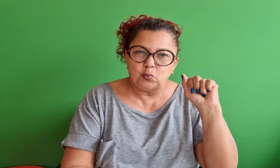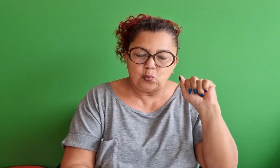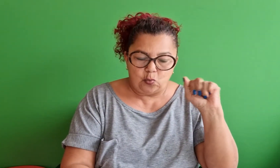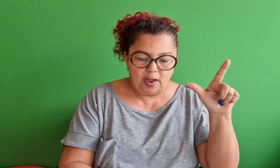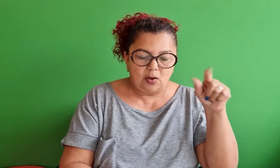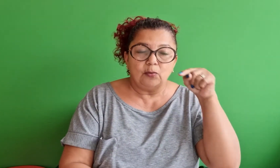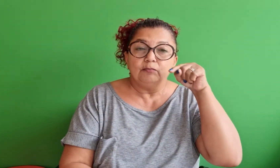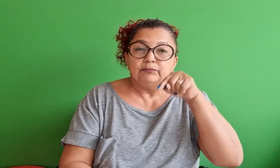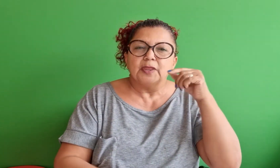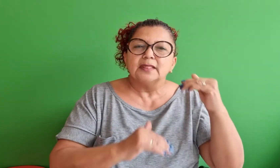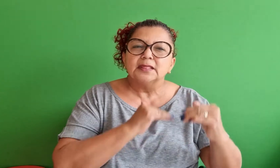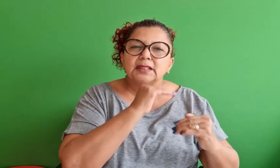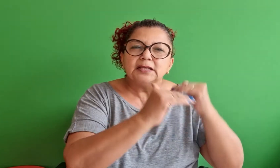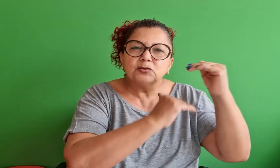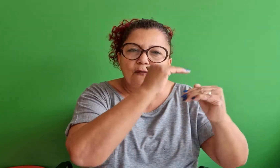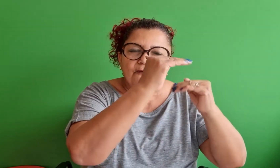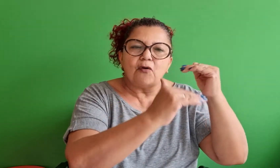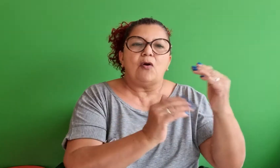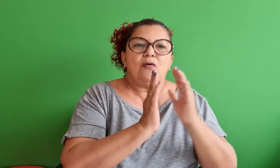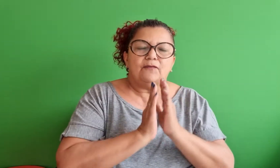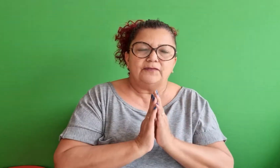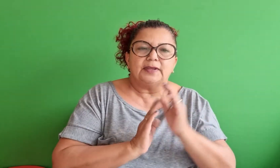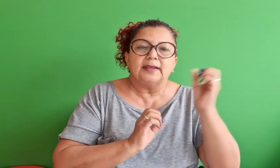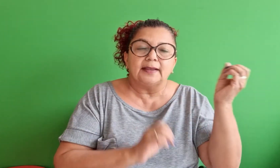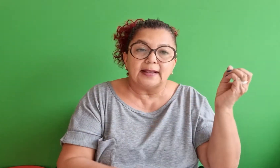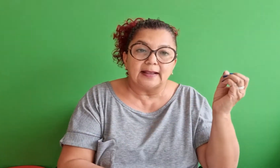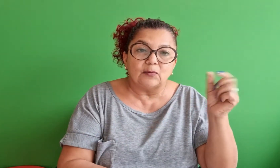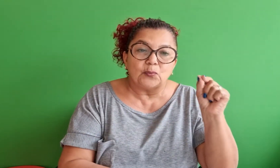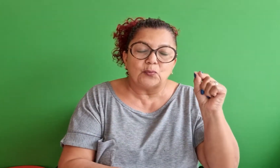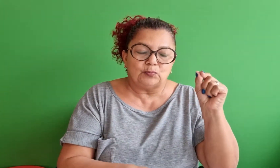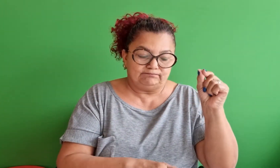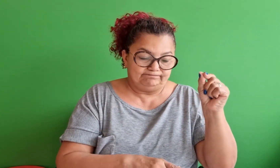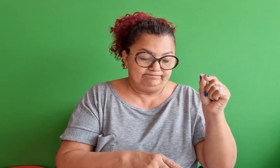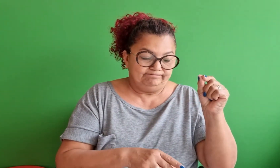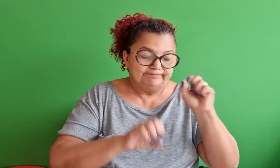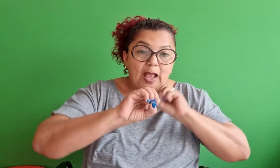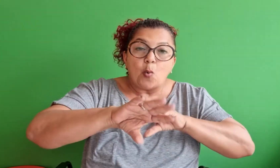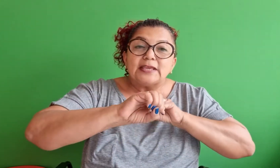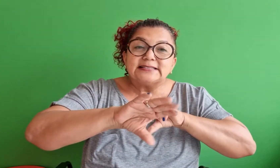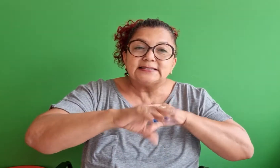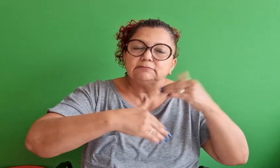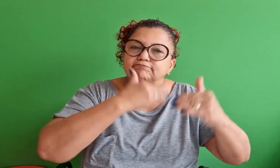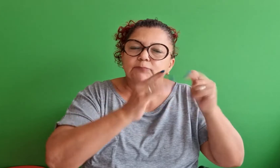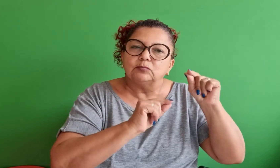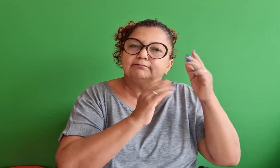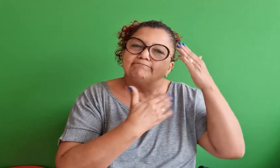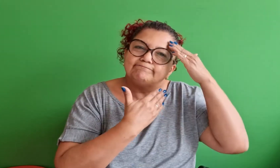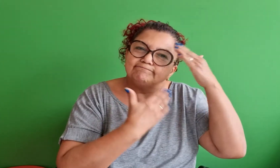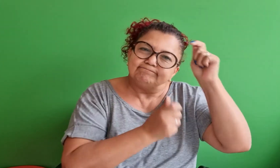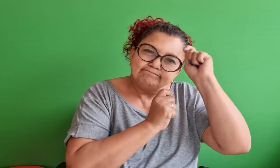que a virtude, ela desenvolve graças ao ensino